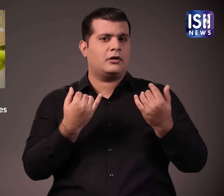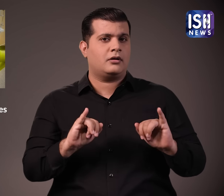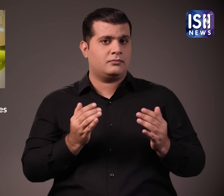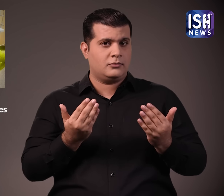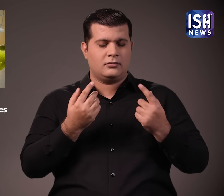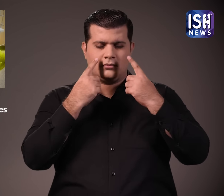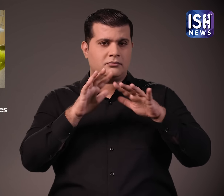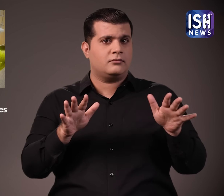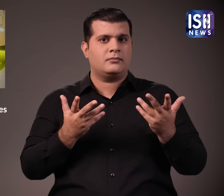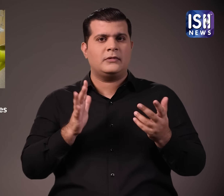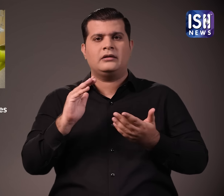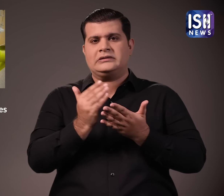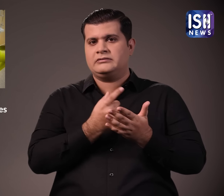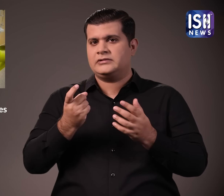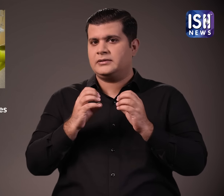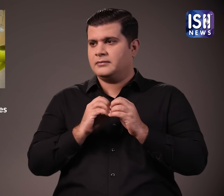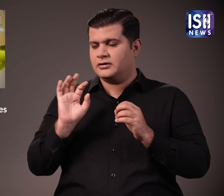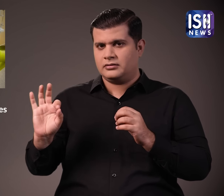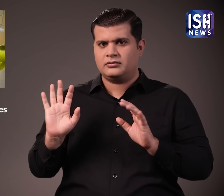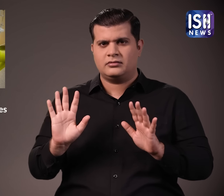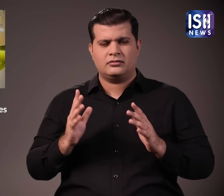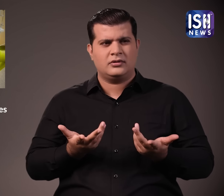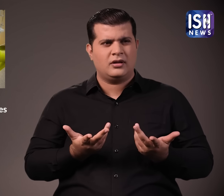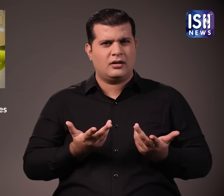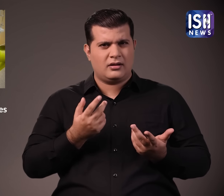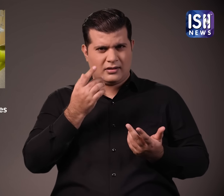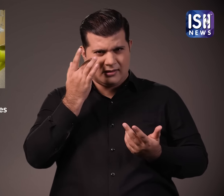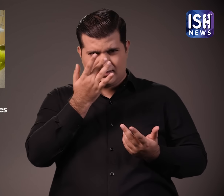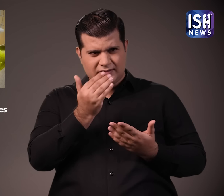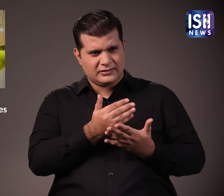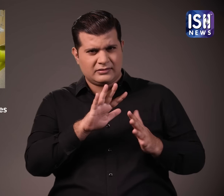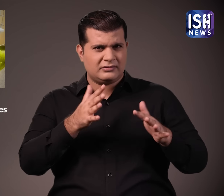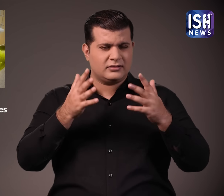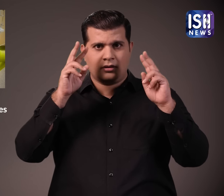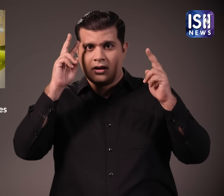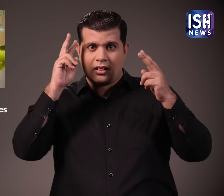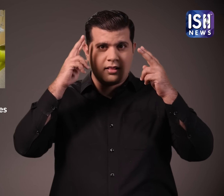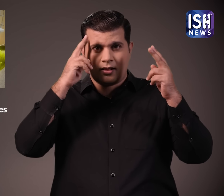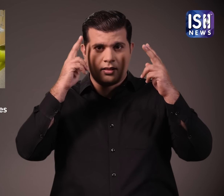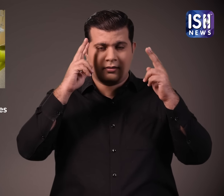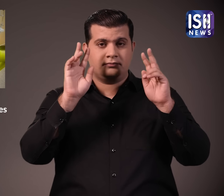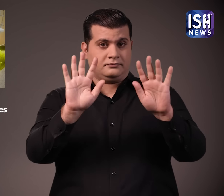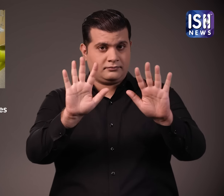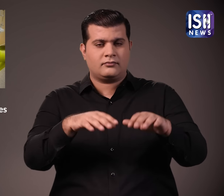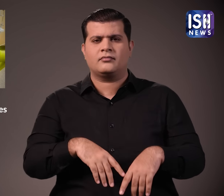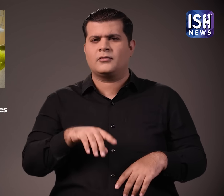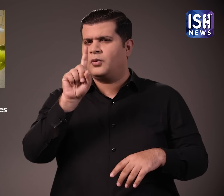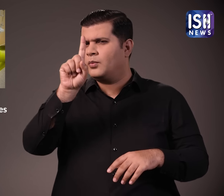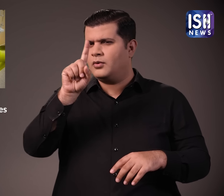हाला की जास्मिन पाग्यशाली थी क्या कॉंटक्ट लेंस वास्तों में सुरक्षित है। हावर्ड